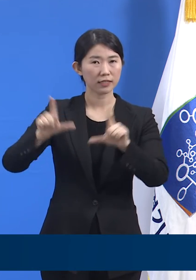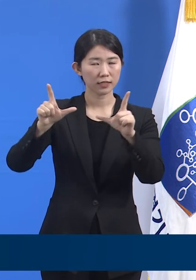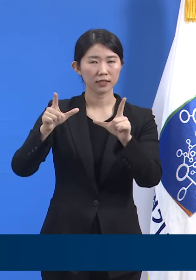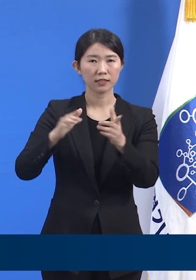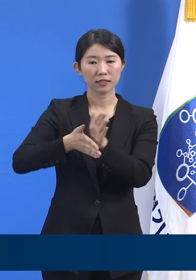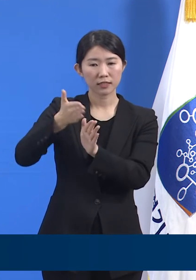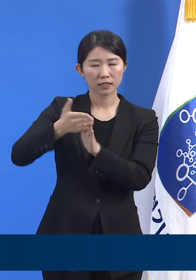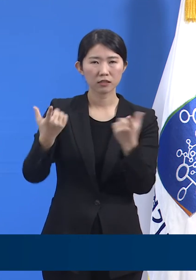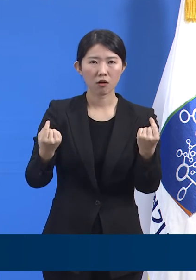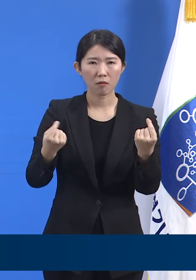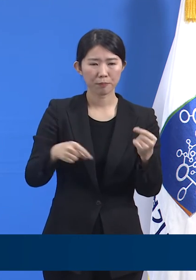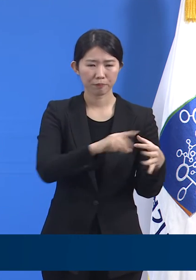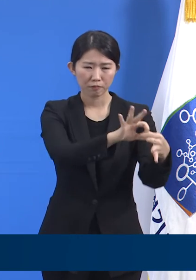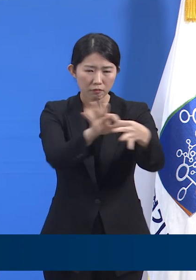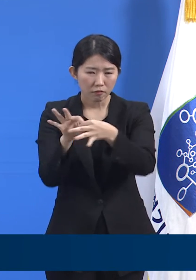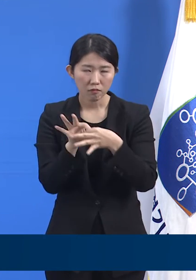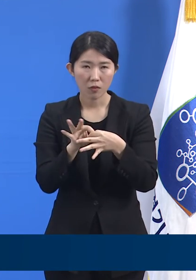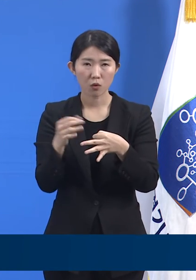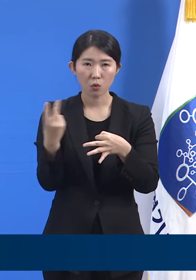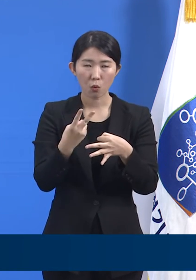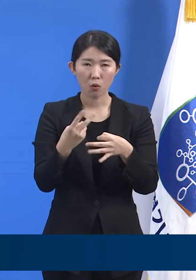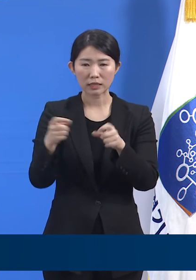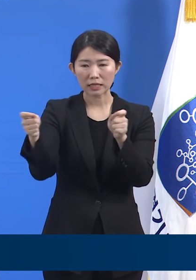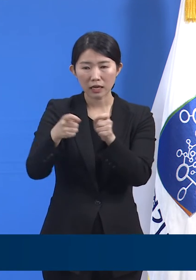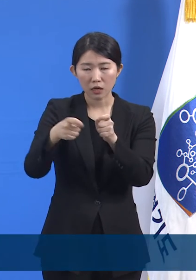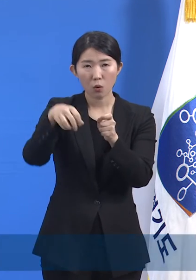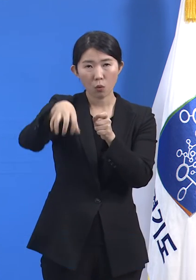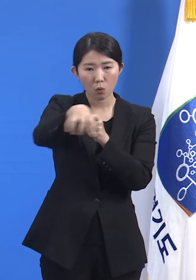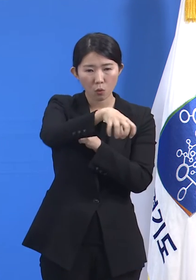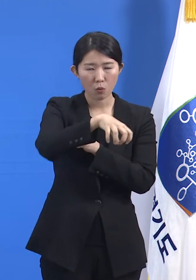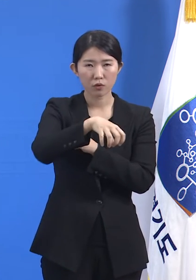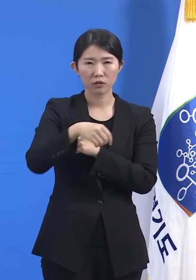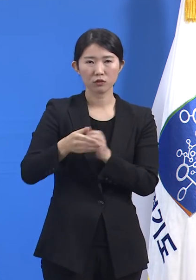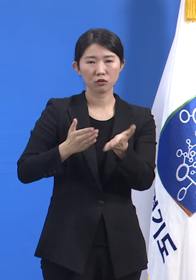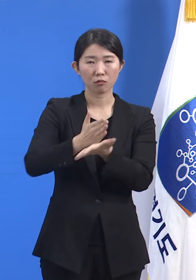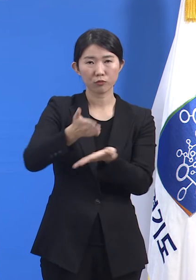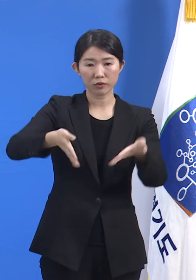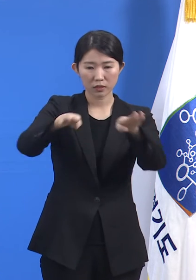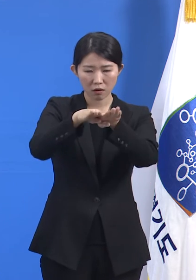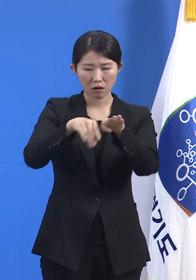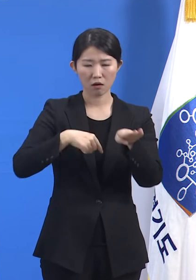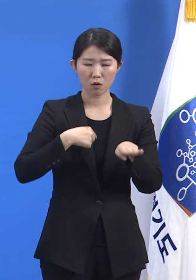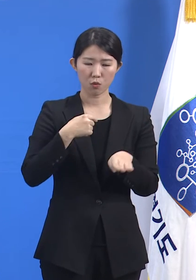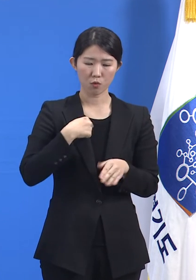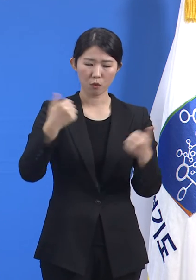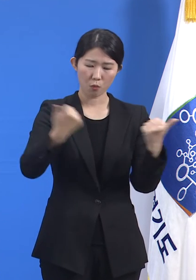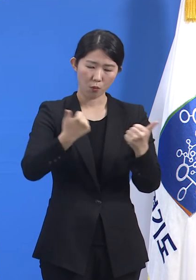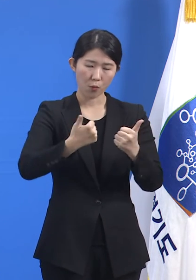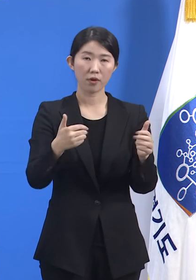및 인근 경기 북부지역 코로나19 유행 대응 방안에 대해 회의를 가졌습니다.